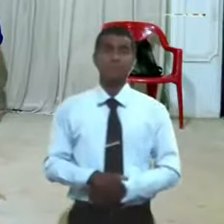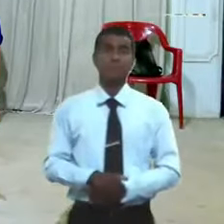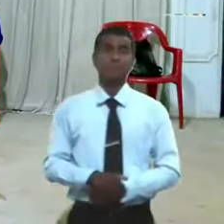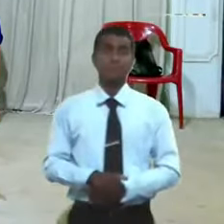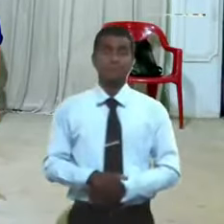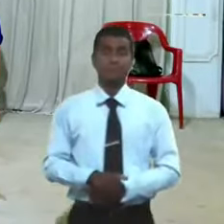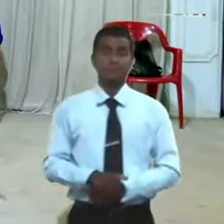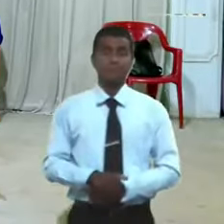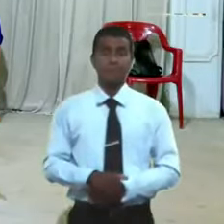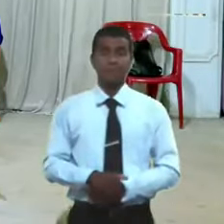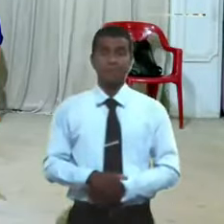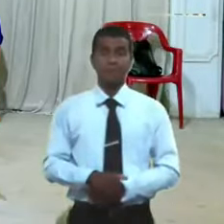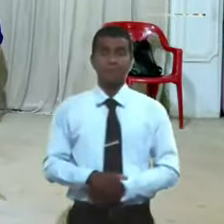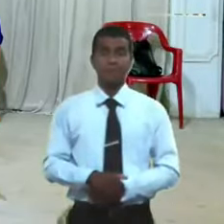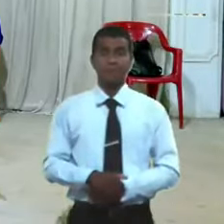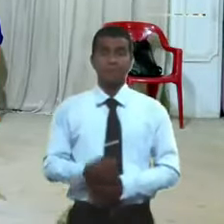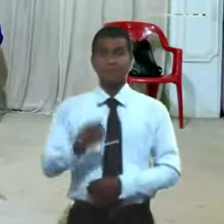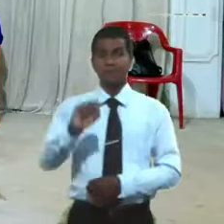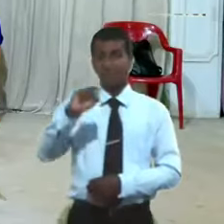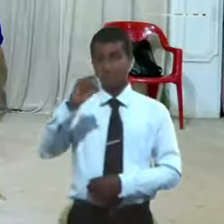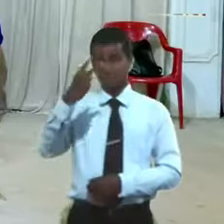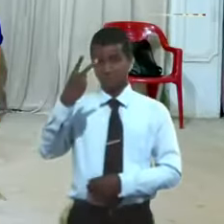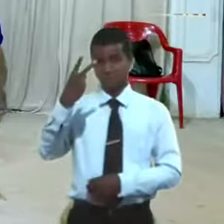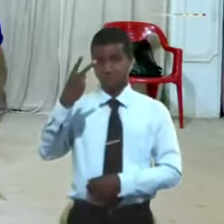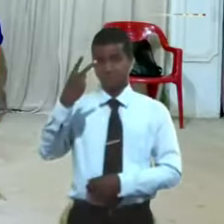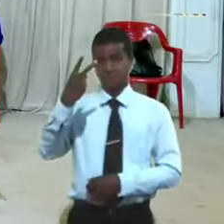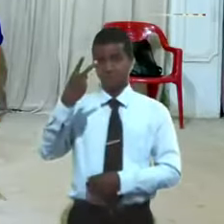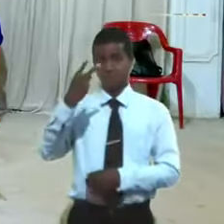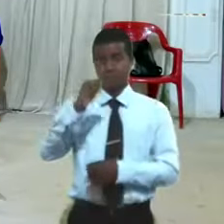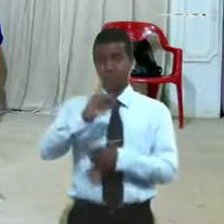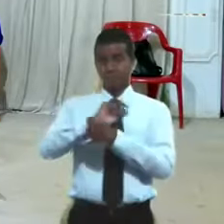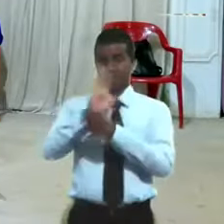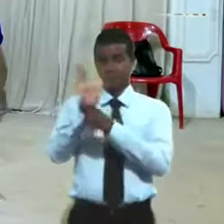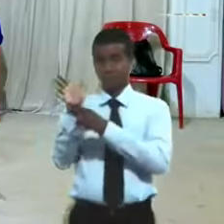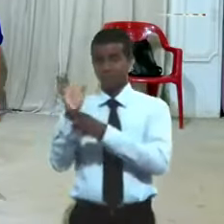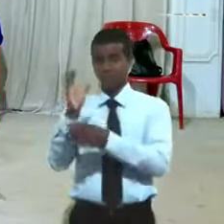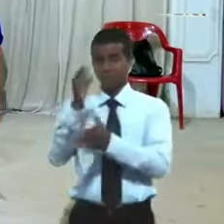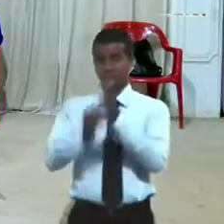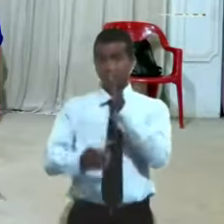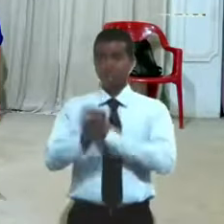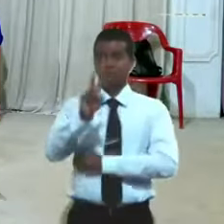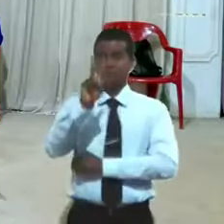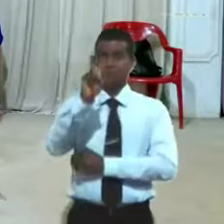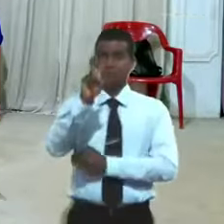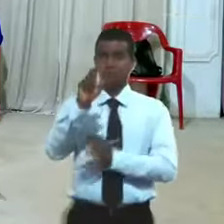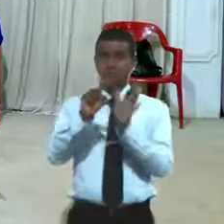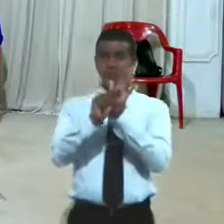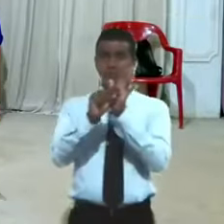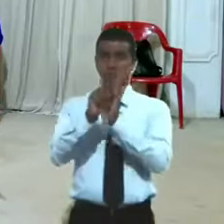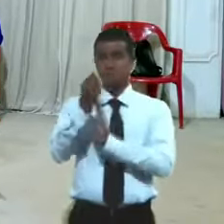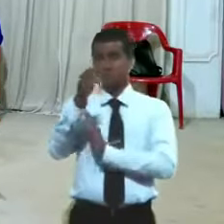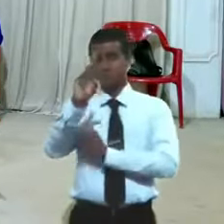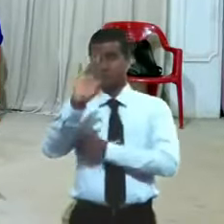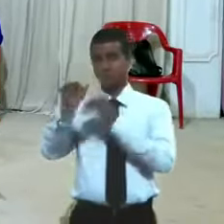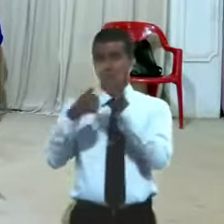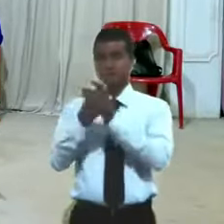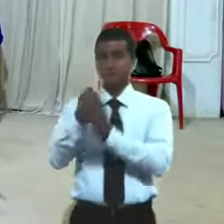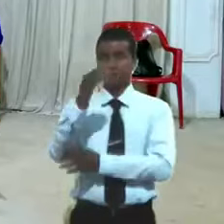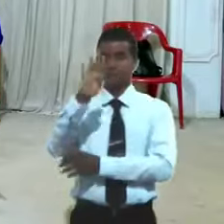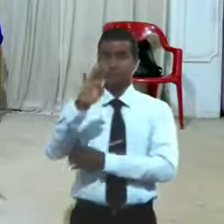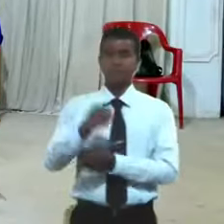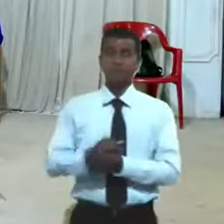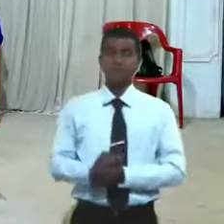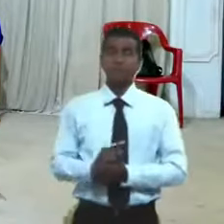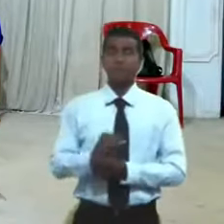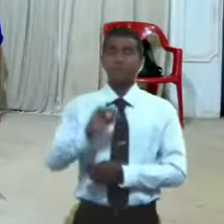Dice, segundo libro de crónicas, capítulo 7, versículos 12, 13 y 14. Y apareció Jehová de noche,